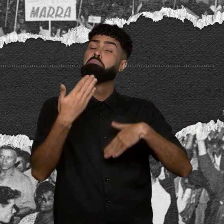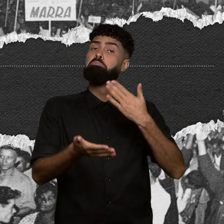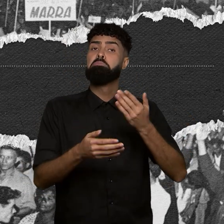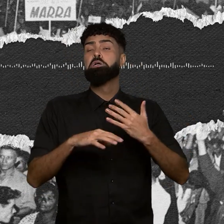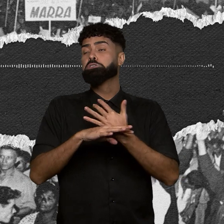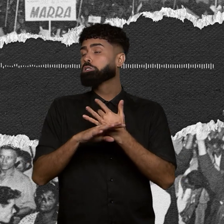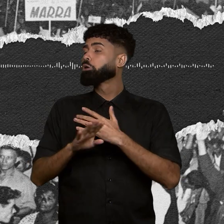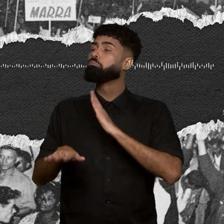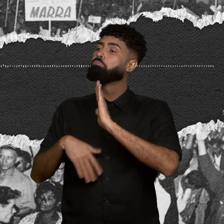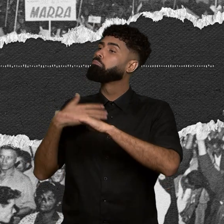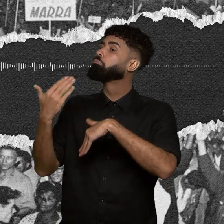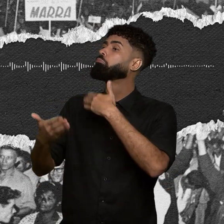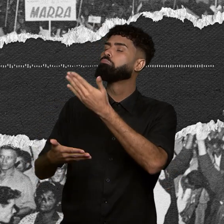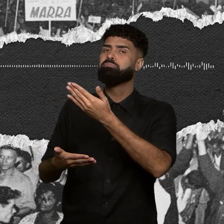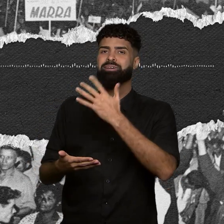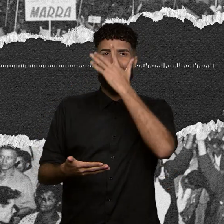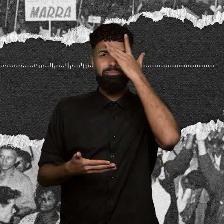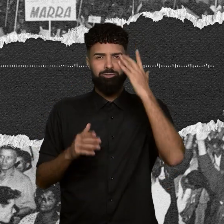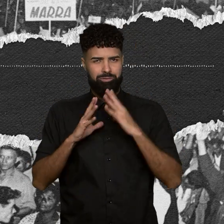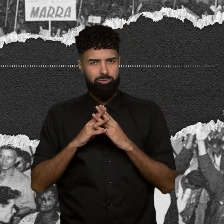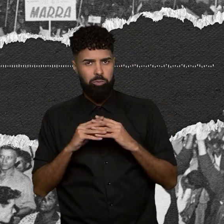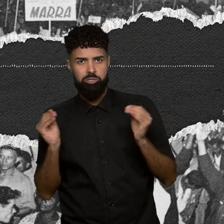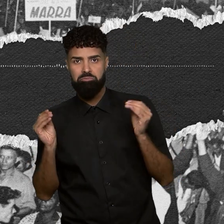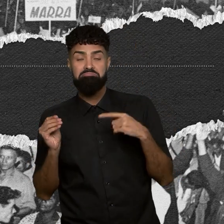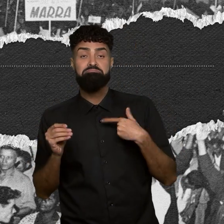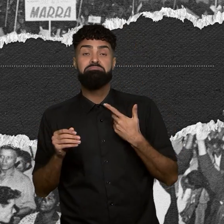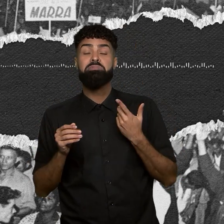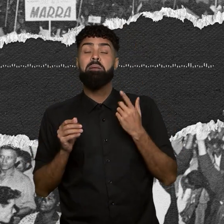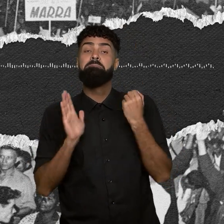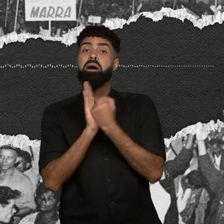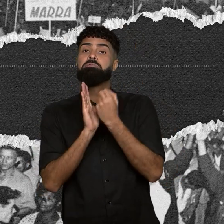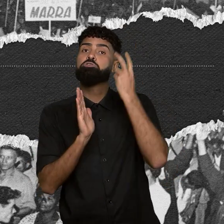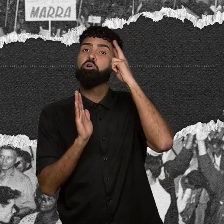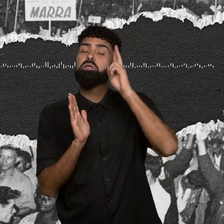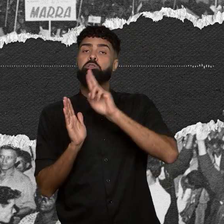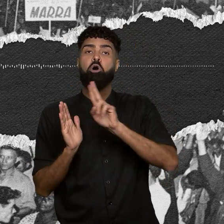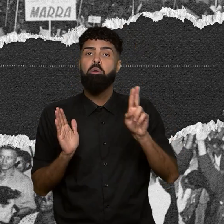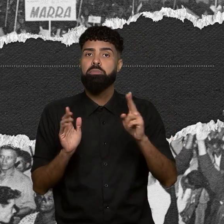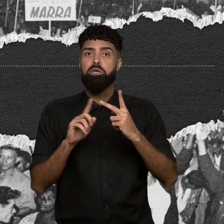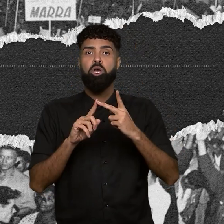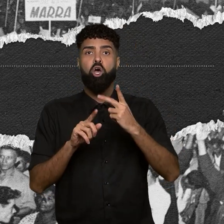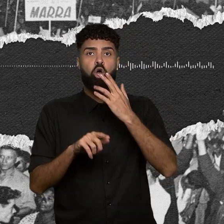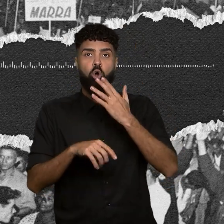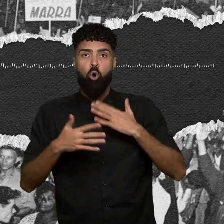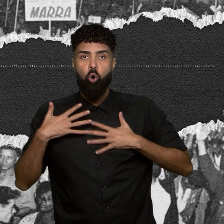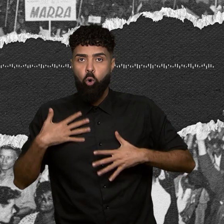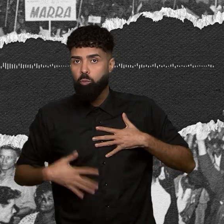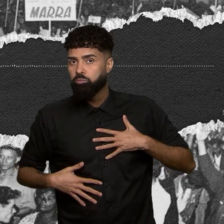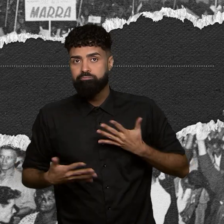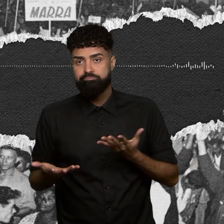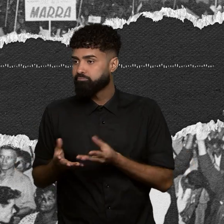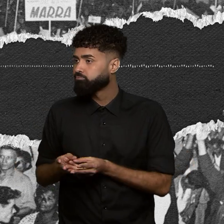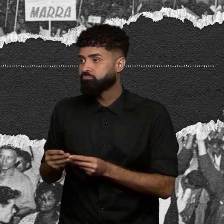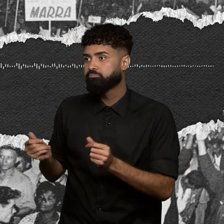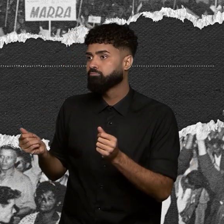e as pessoas desapareceram sem deixar vestígio, nem nome, nem corpo. Elas morreram como viveram,